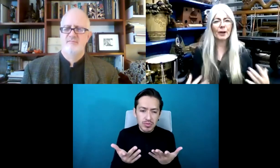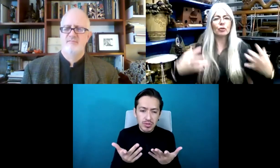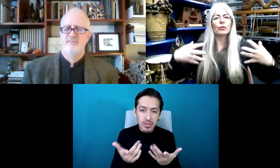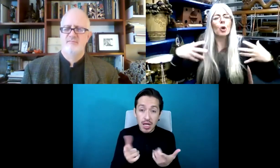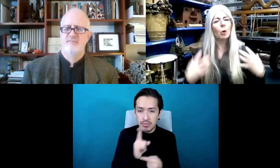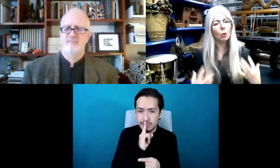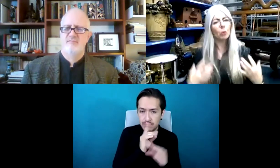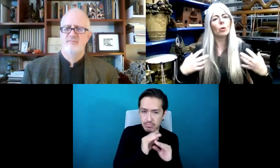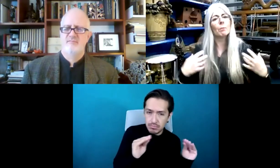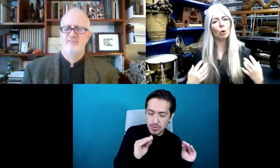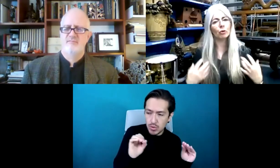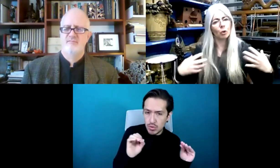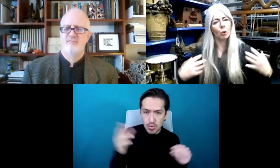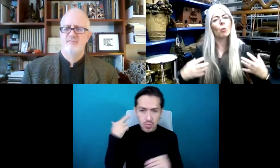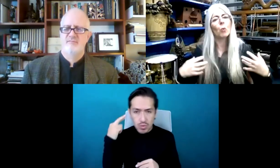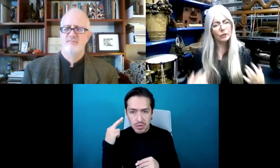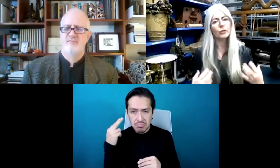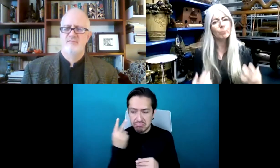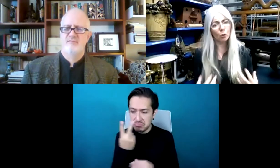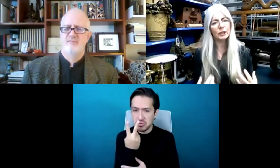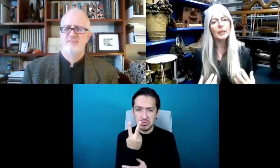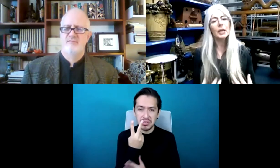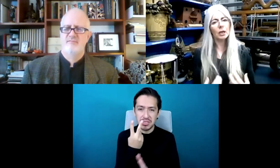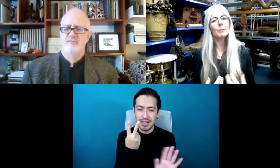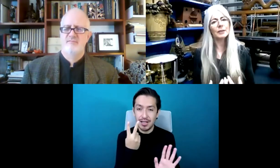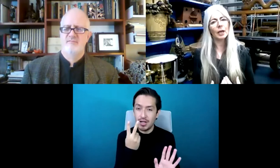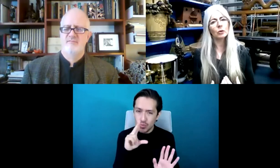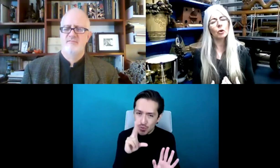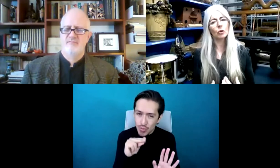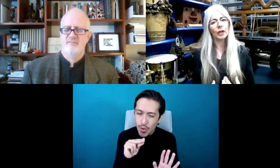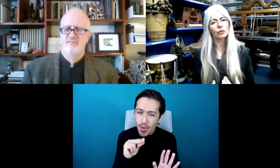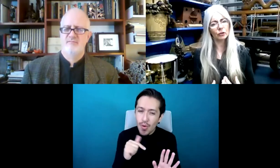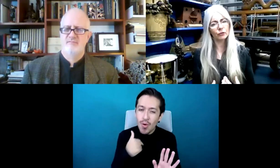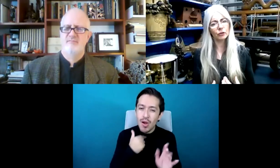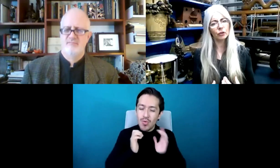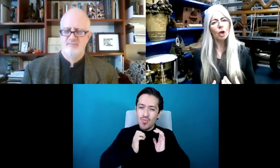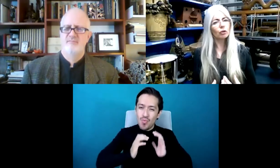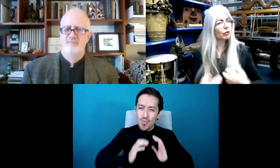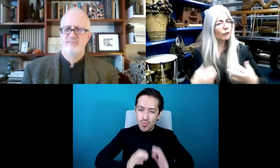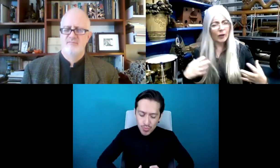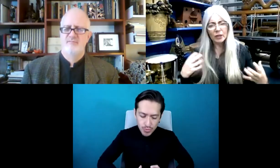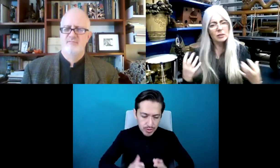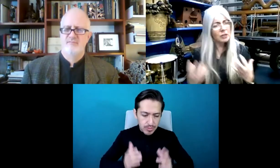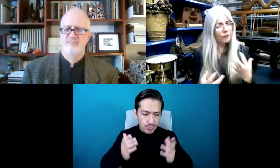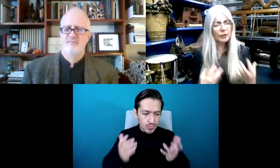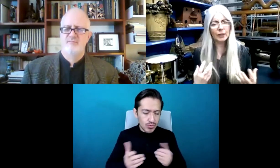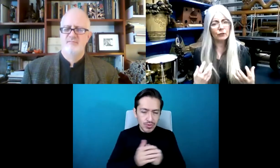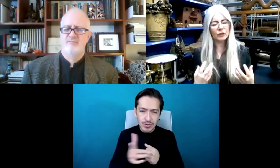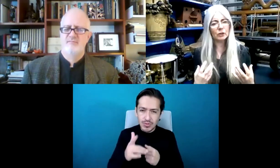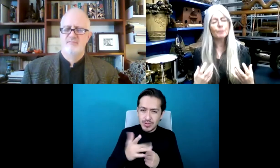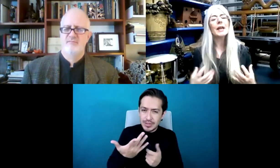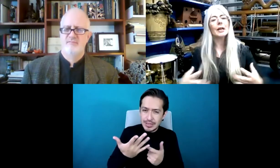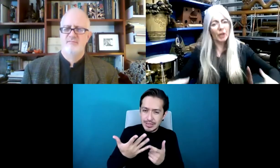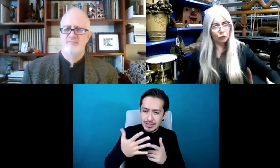ahora está sonando, sino que el cuerpo, el peso del cuerpo. En una superficie